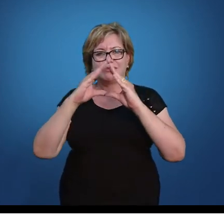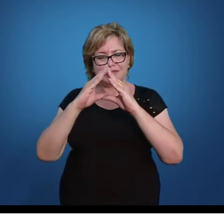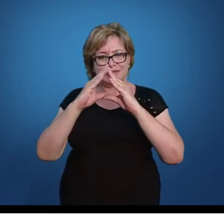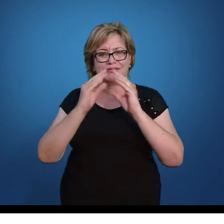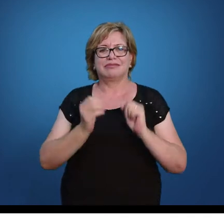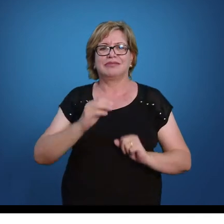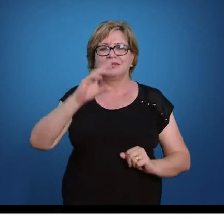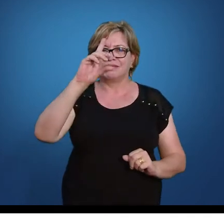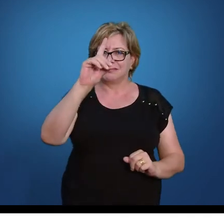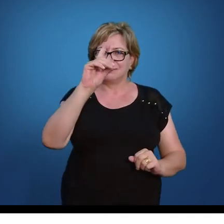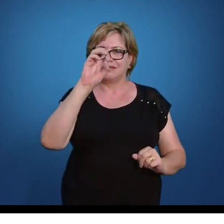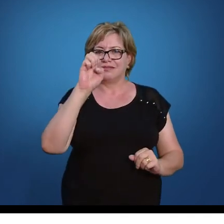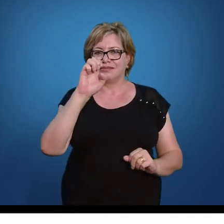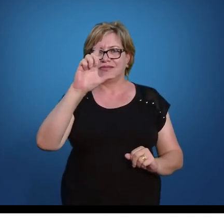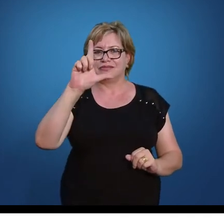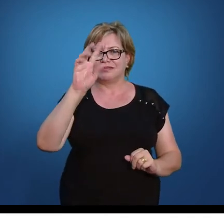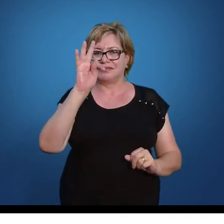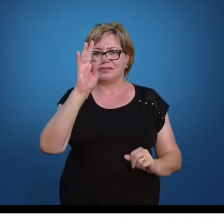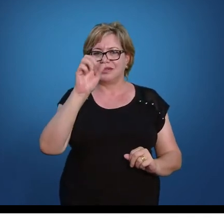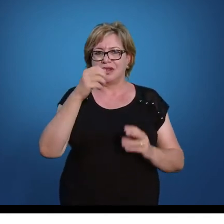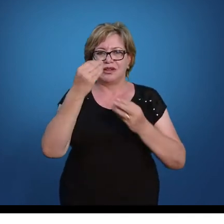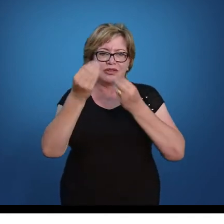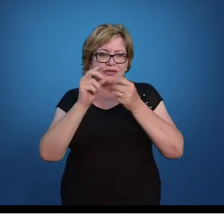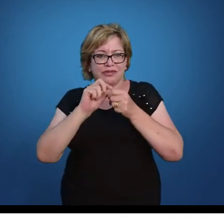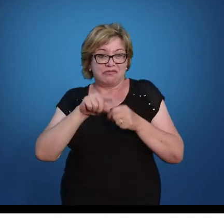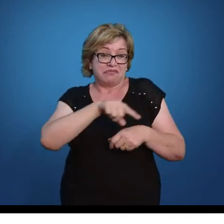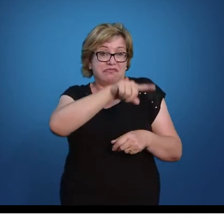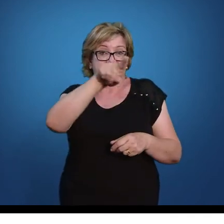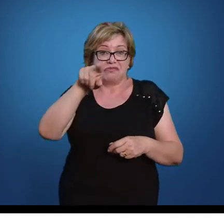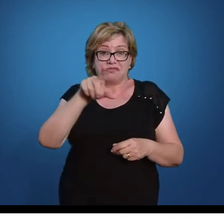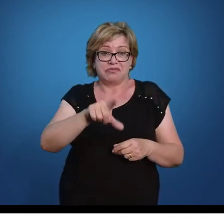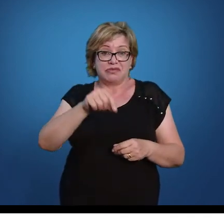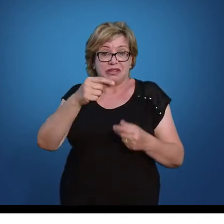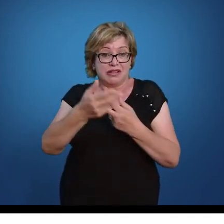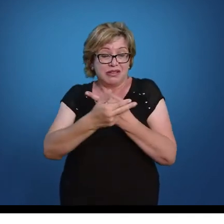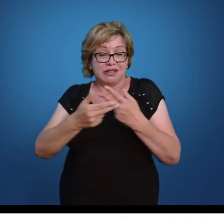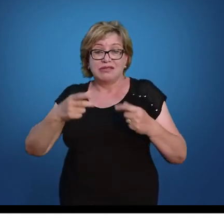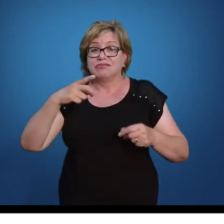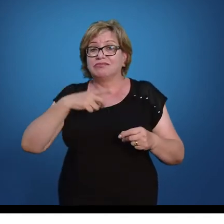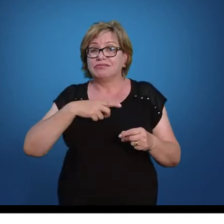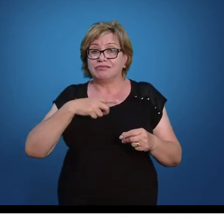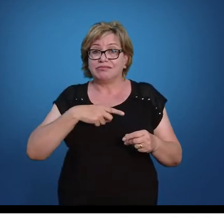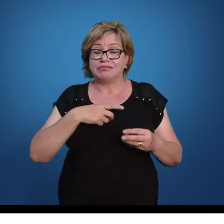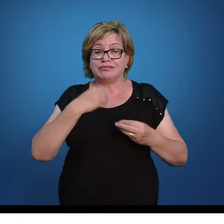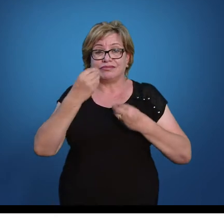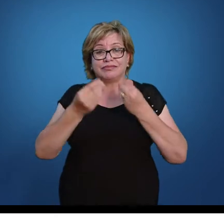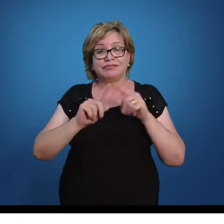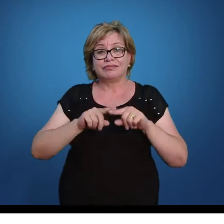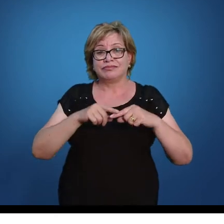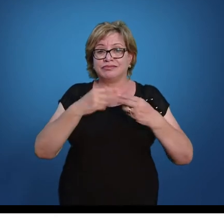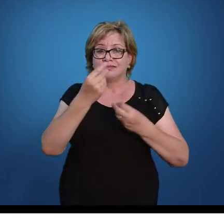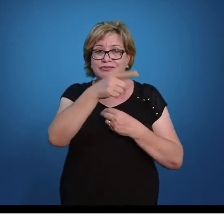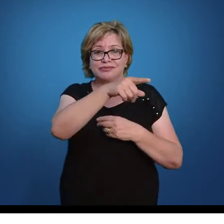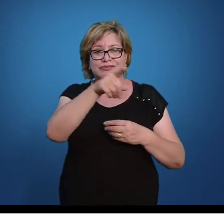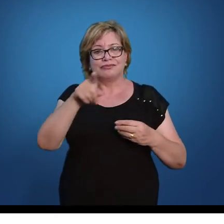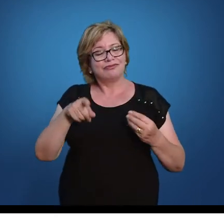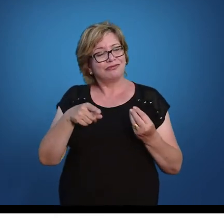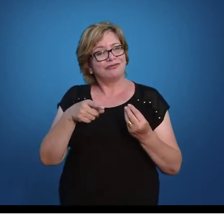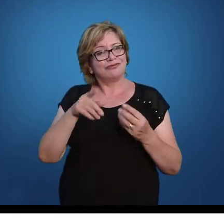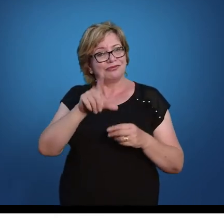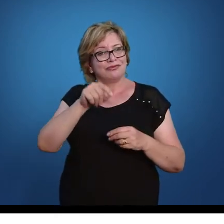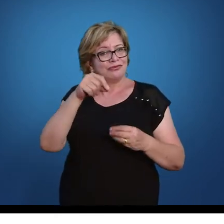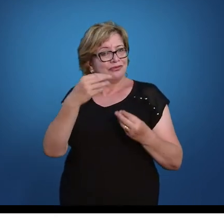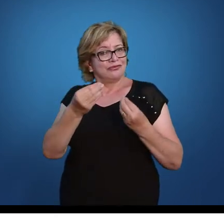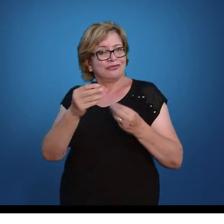resolver, quem vai decidir é você. Você tem várias opções e você vai resolver ela da maneira que você julgar